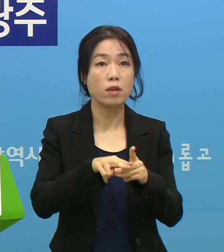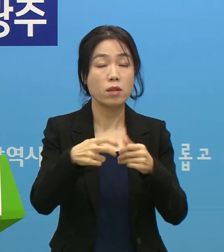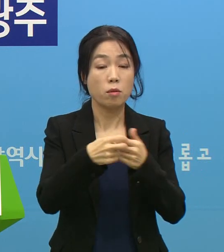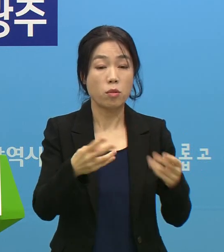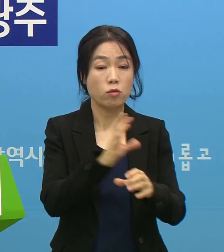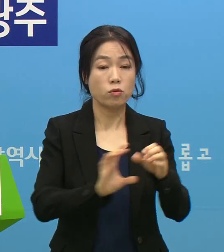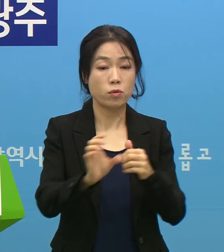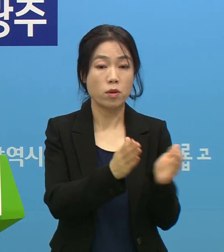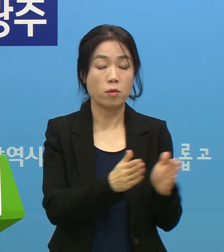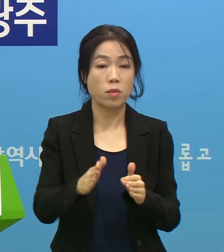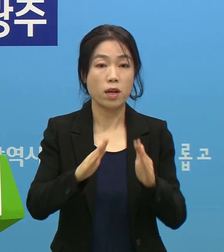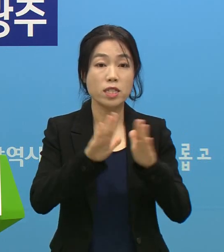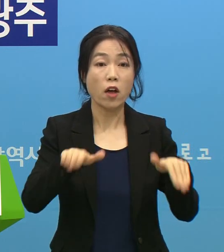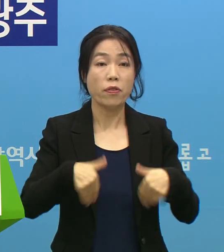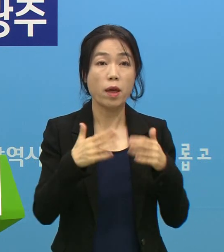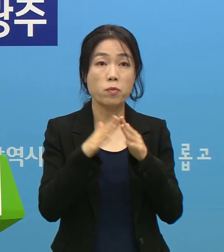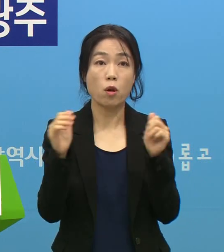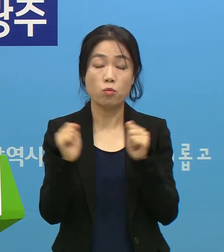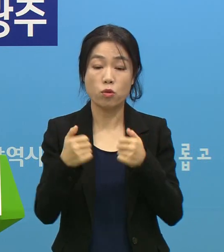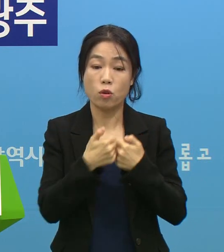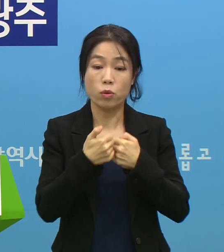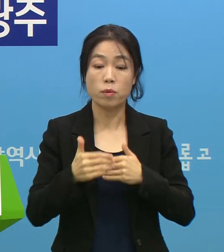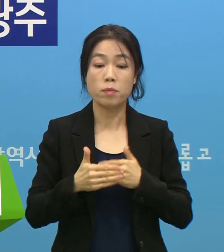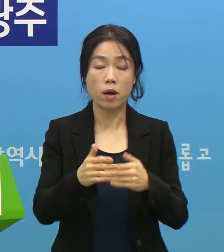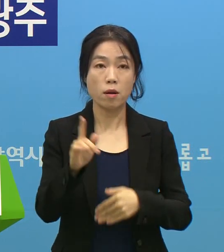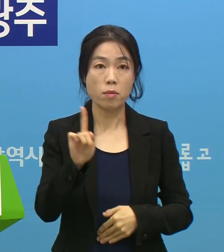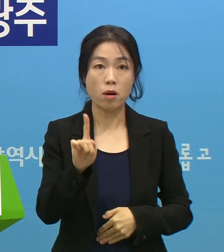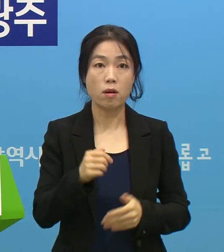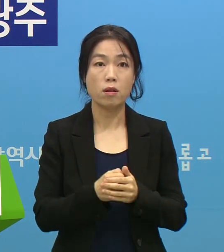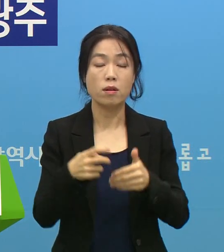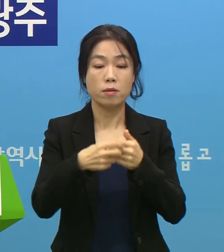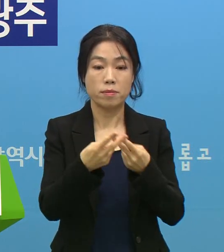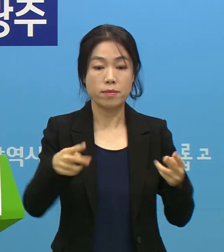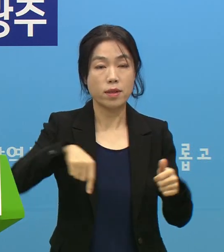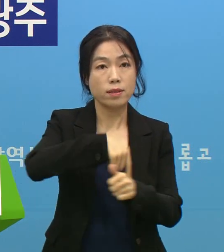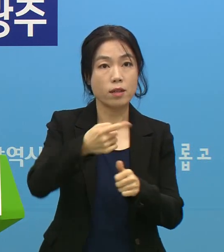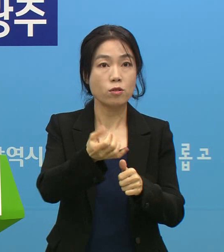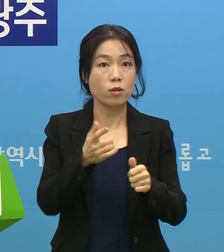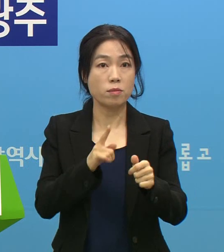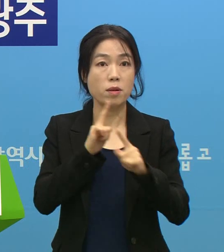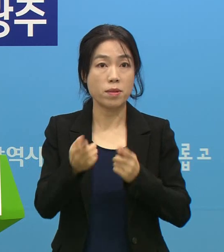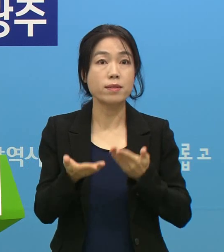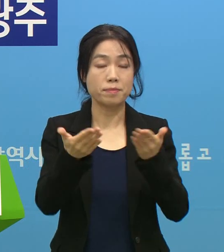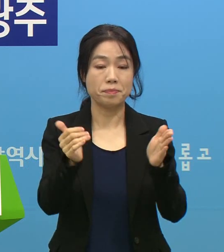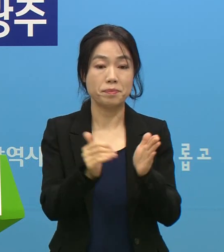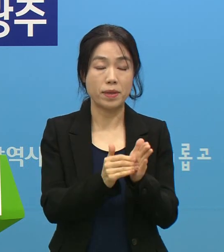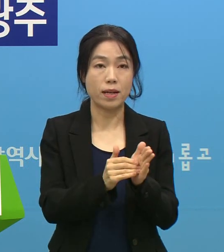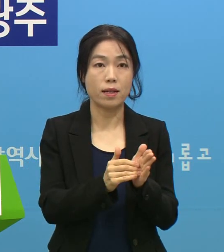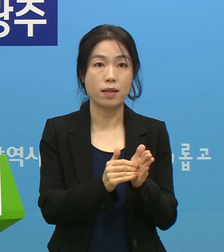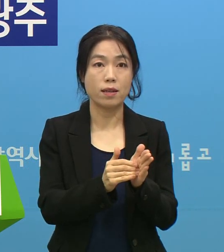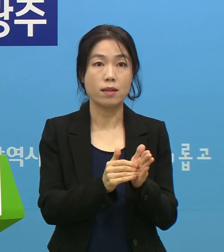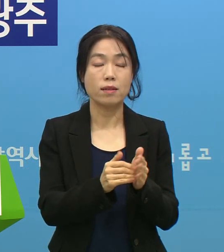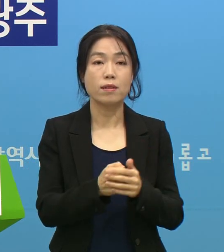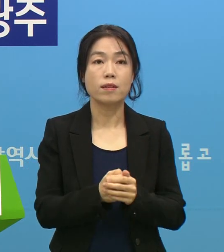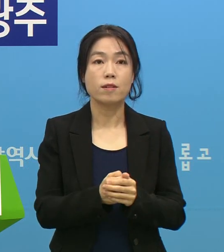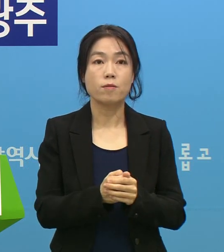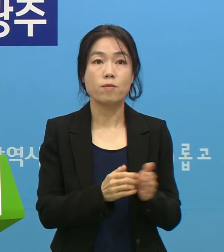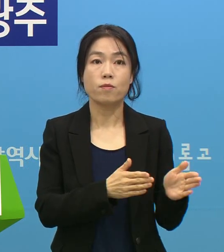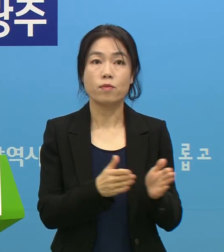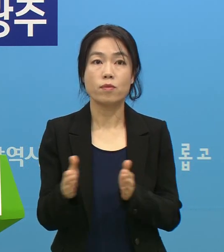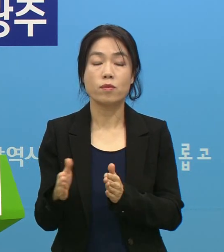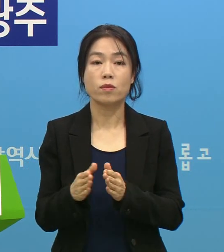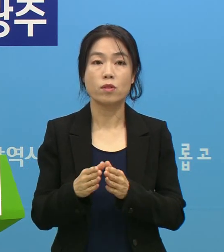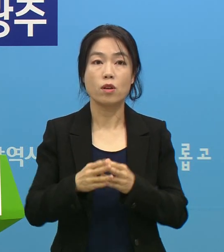확보 관련해 전남북과 논의 진행사항을 여쭈셨는데요. 병상 현황은 아까 방금 먼저 설명을 들었기 때문에 그다음에